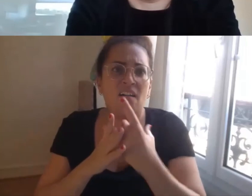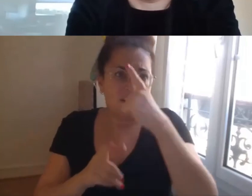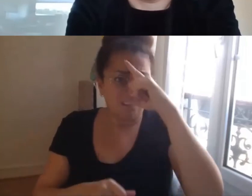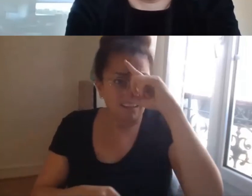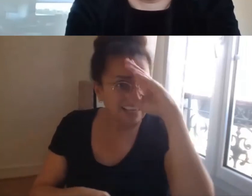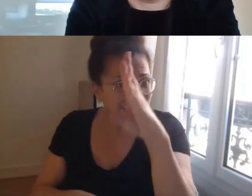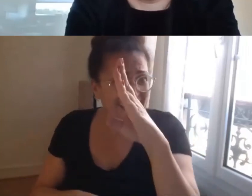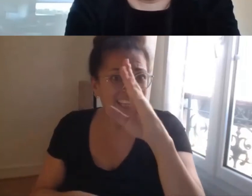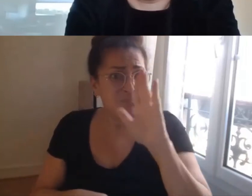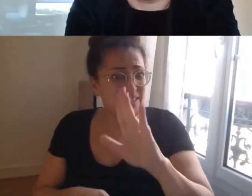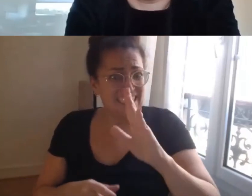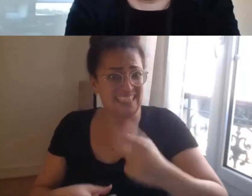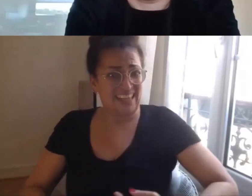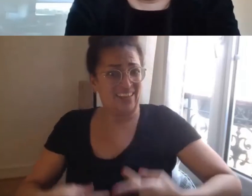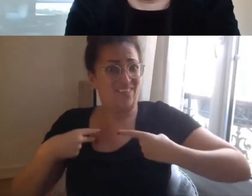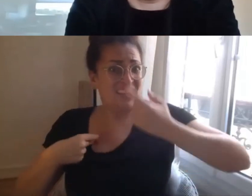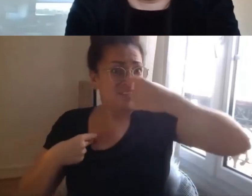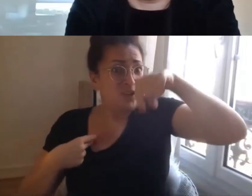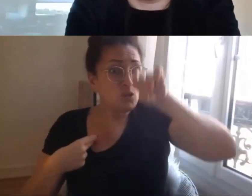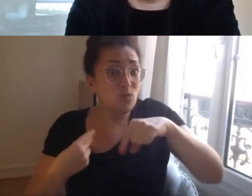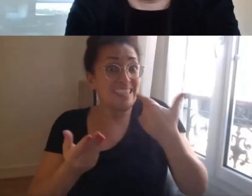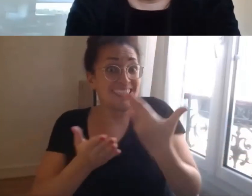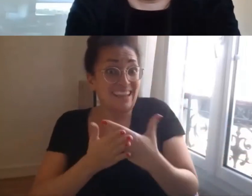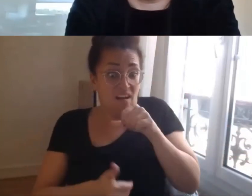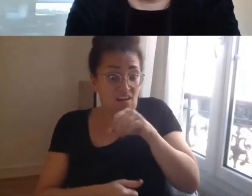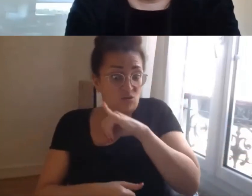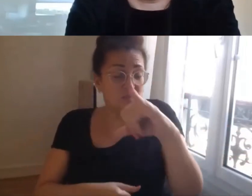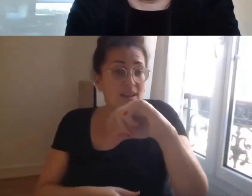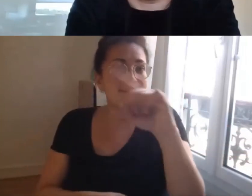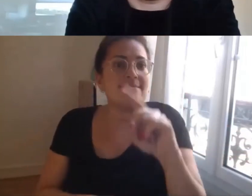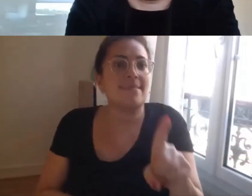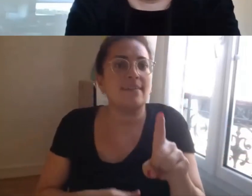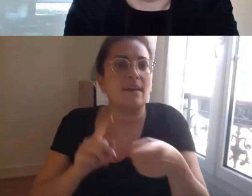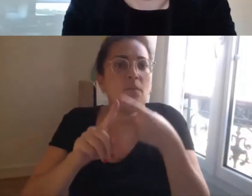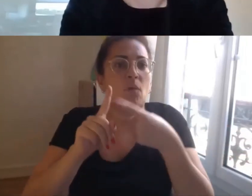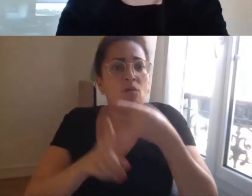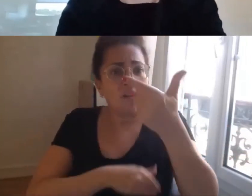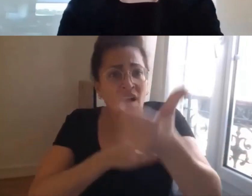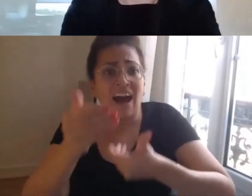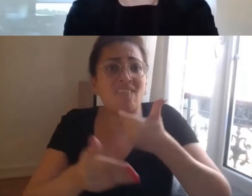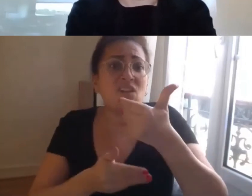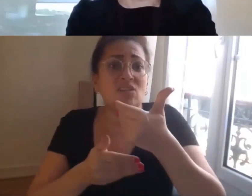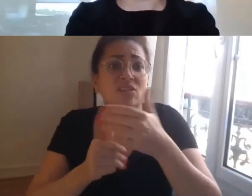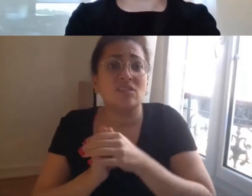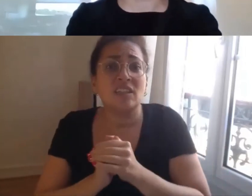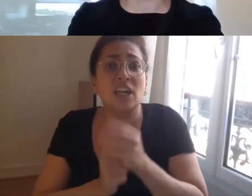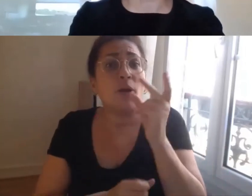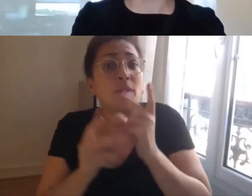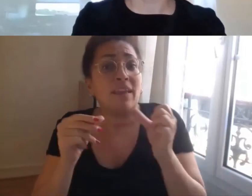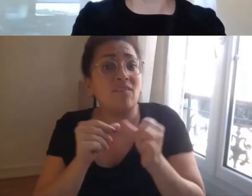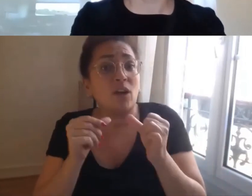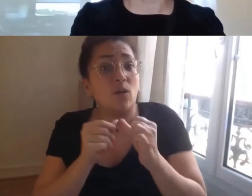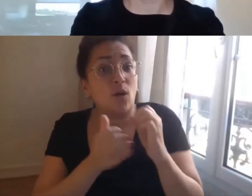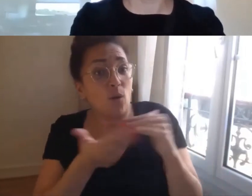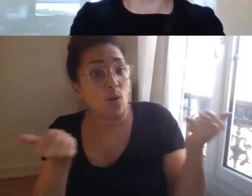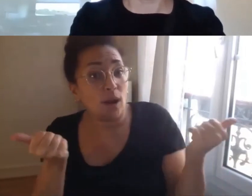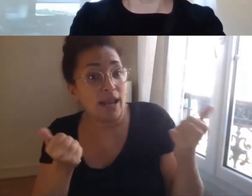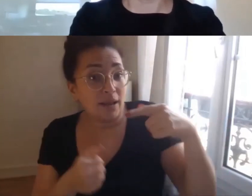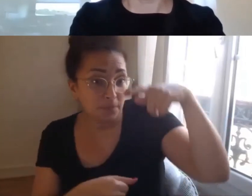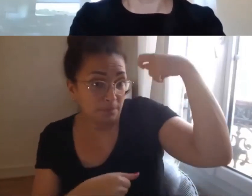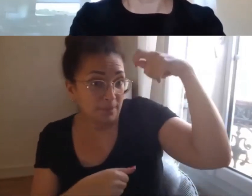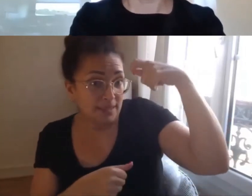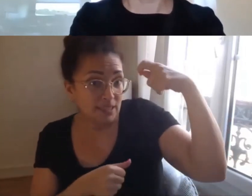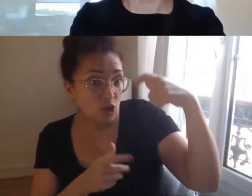pour permettre justement d'avancer plus largement je vais me permettre de passer la parole à la présidente de la GEPHIP Malika